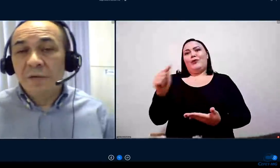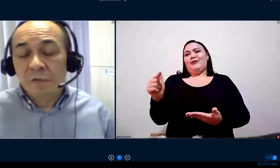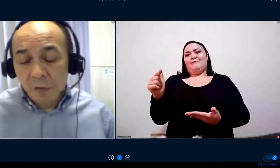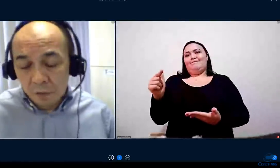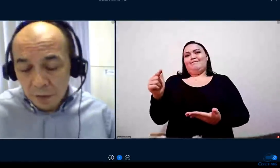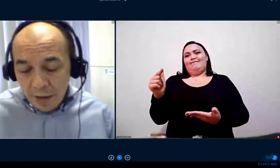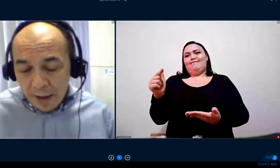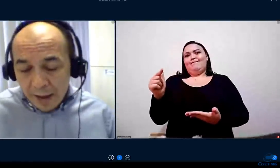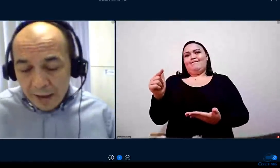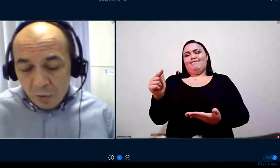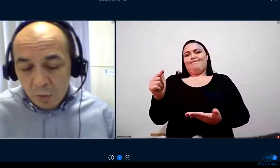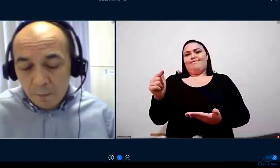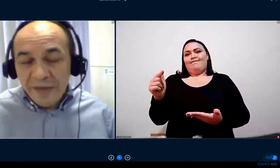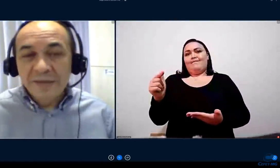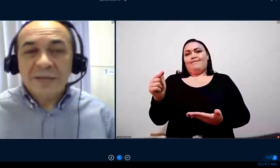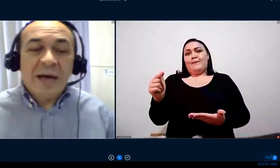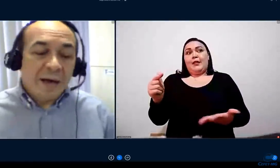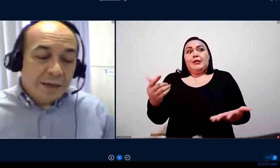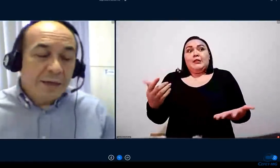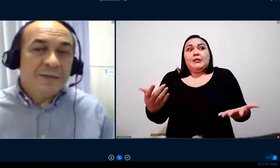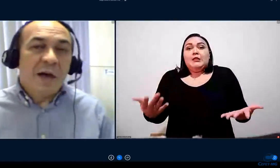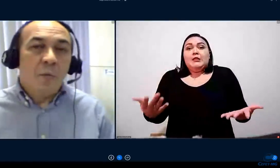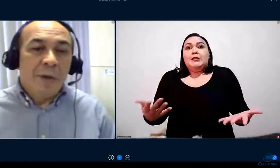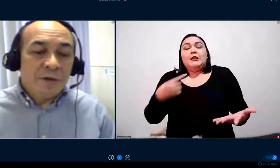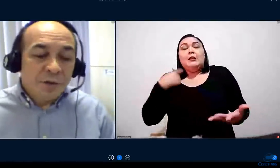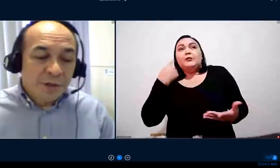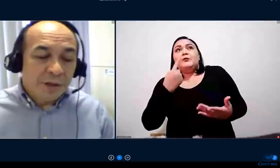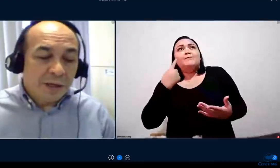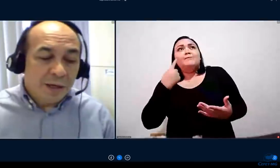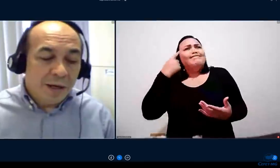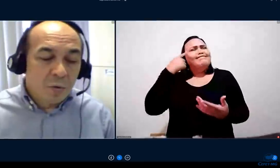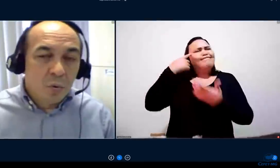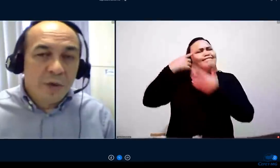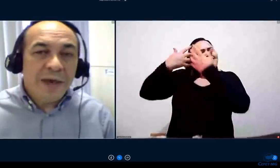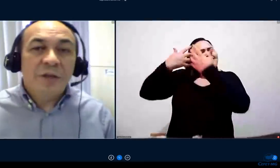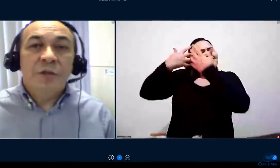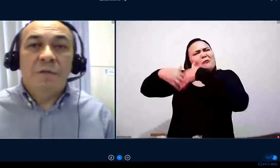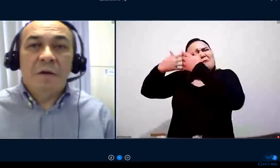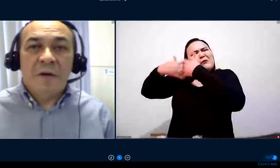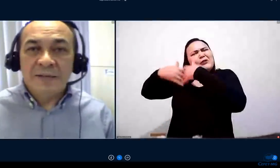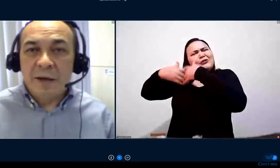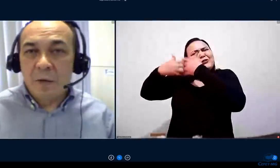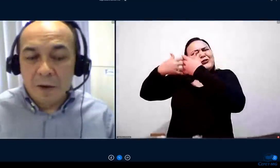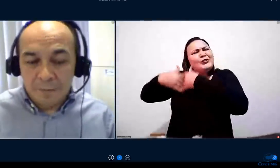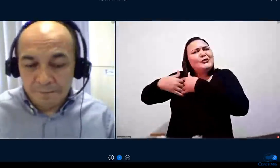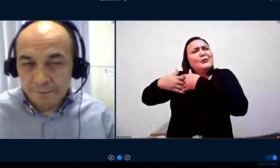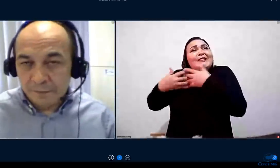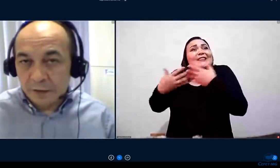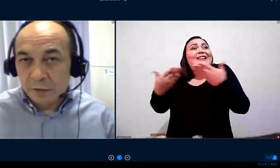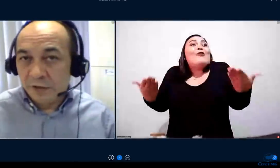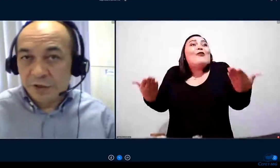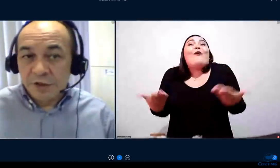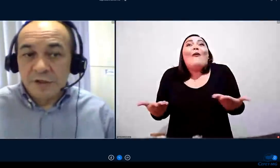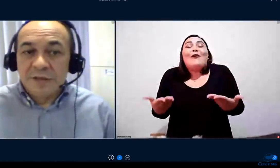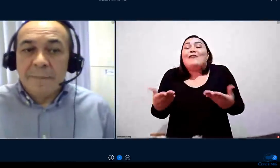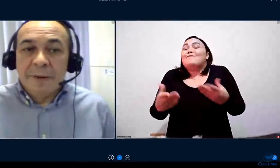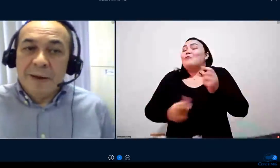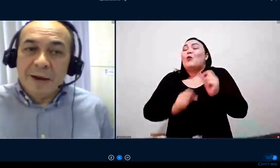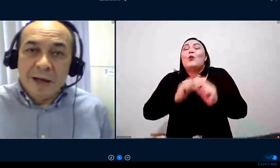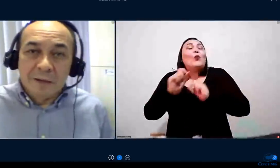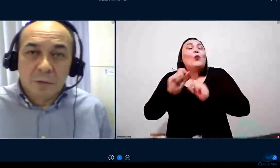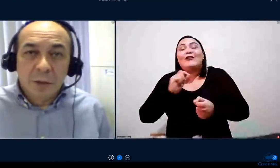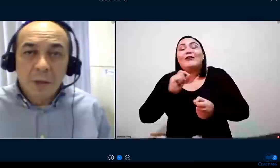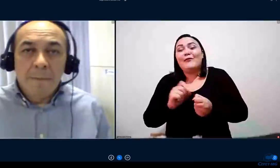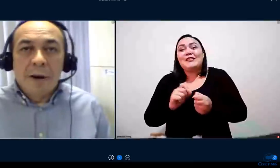isso nos levou a um pensar inicialmente no que é que a gente vai fazer agora. Ou seja, a gente está